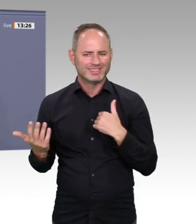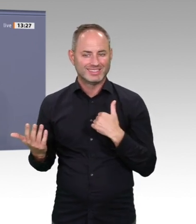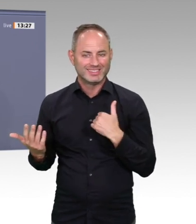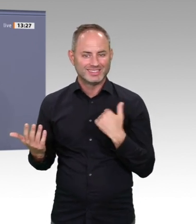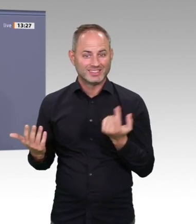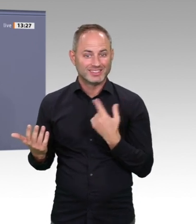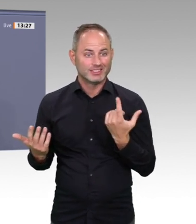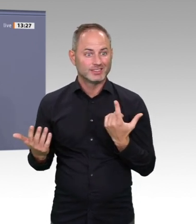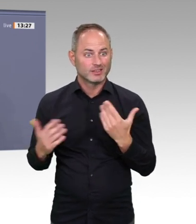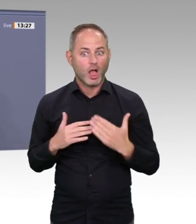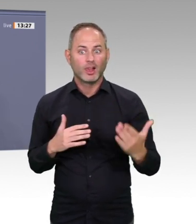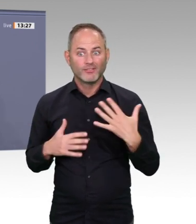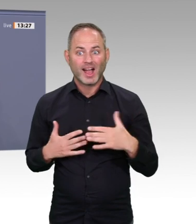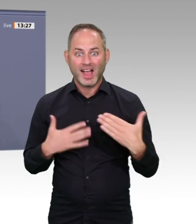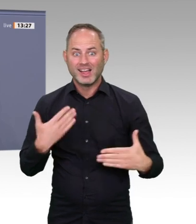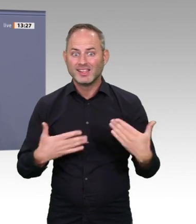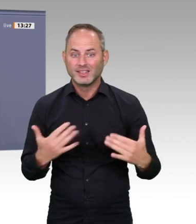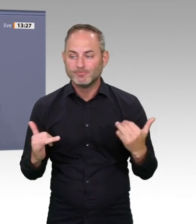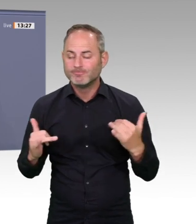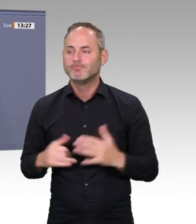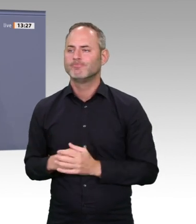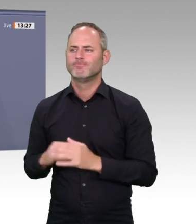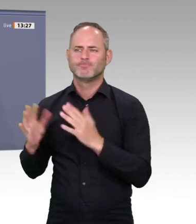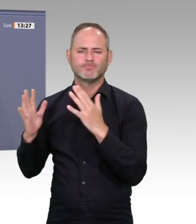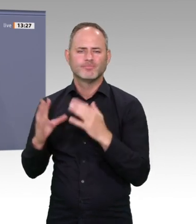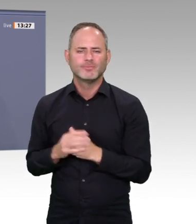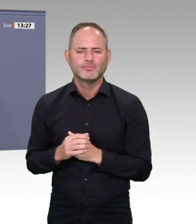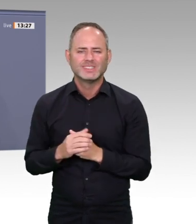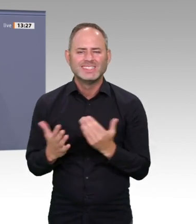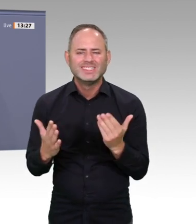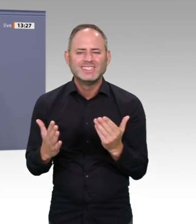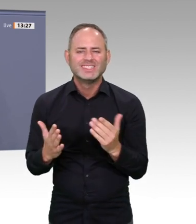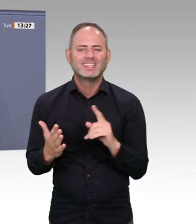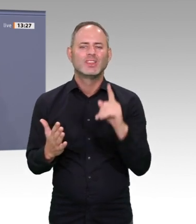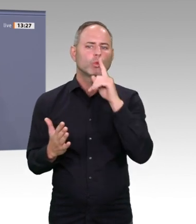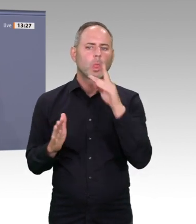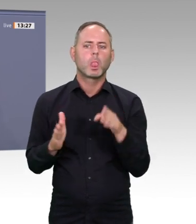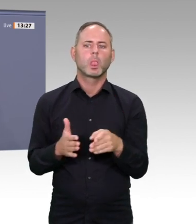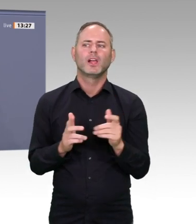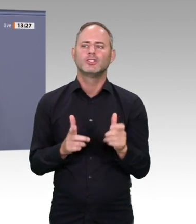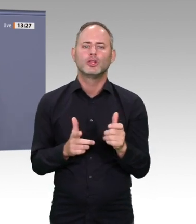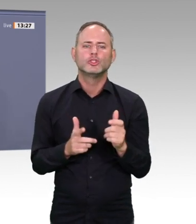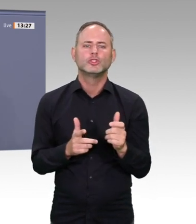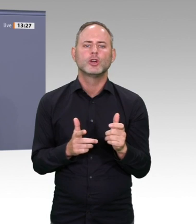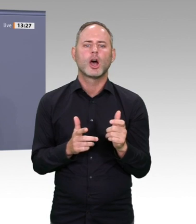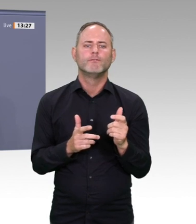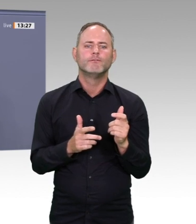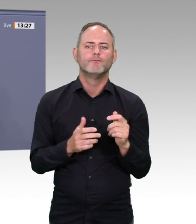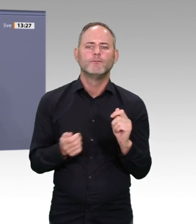und Wissen für morgen vermitteln wollen, dann brauchen wir vor allem Bildung, Bildung, Bildung, von der frühkindlichen